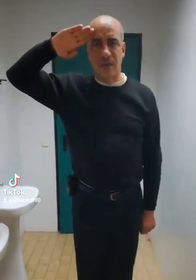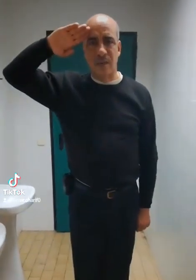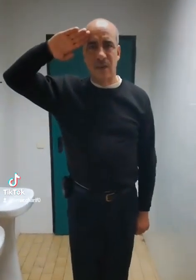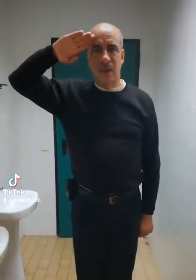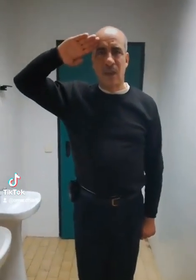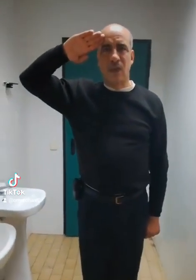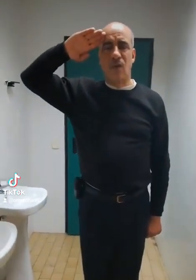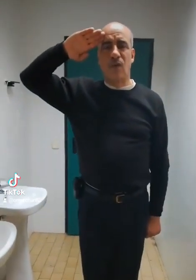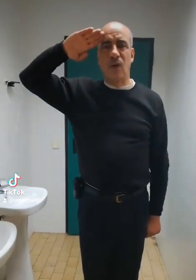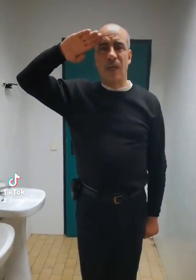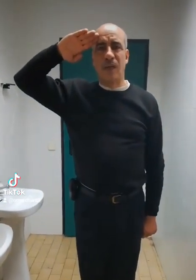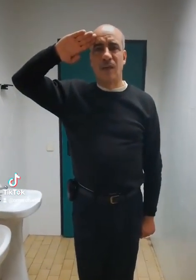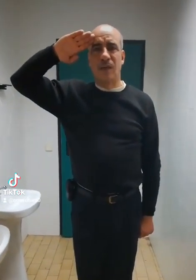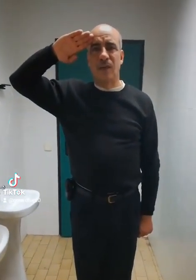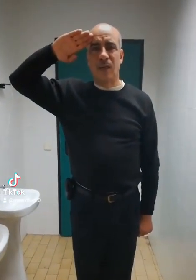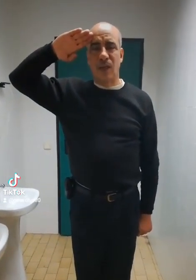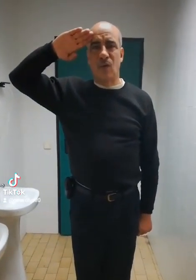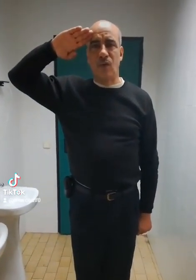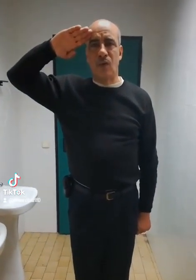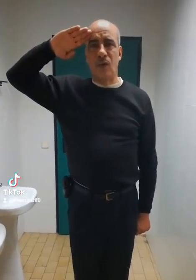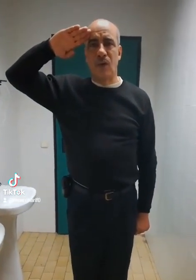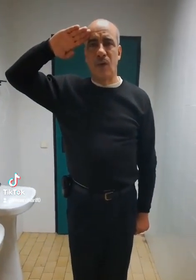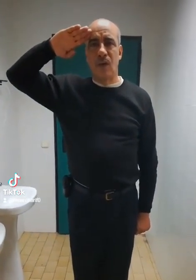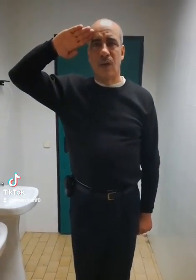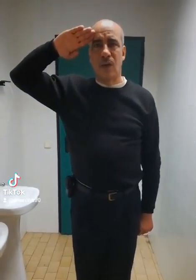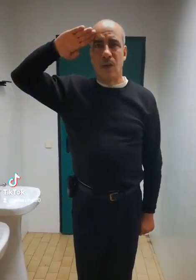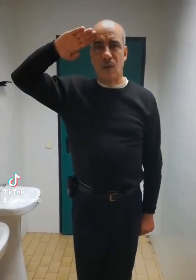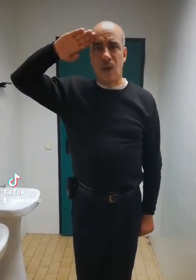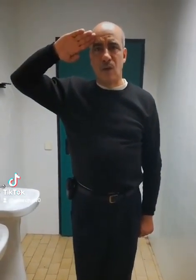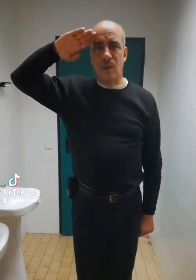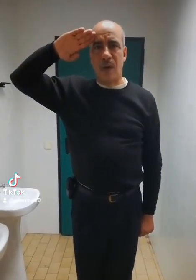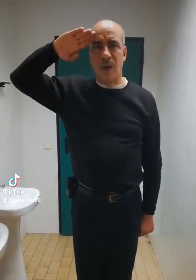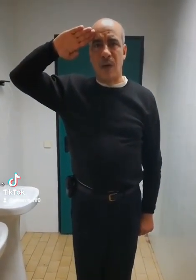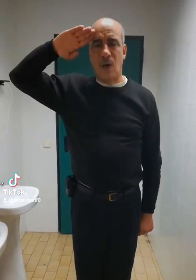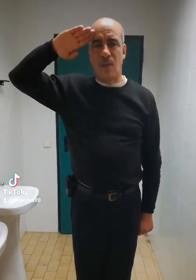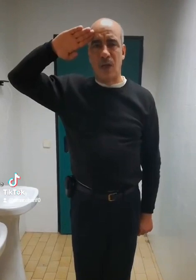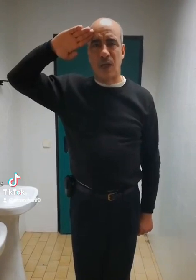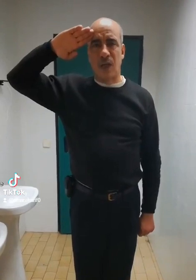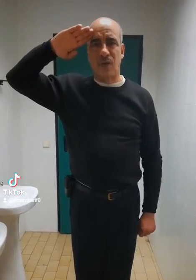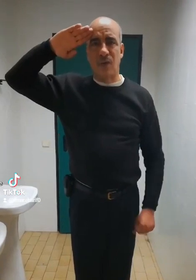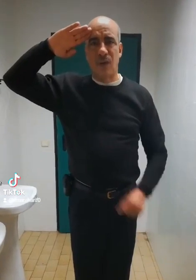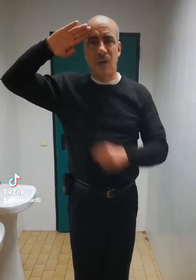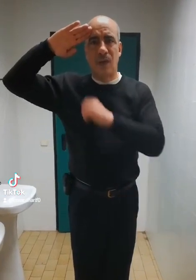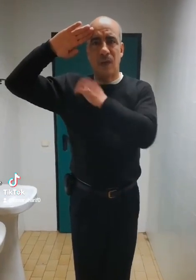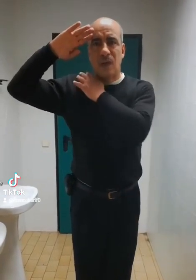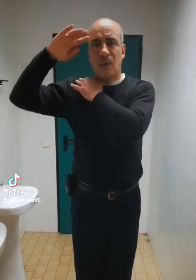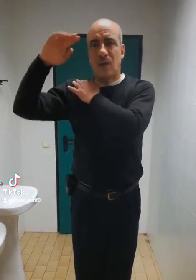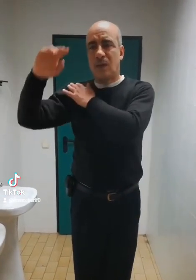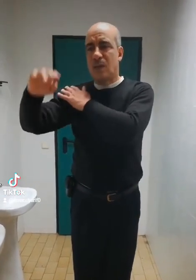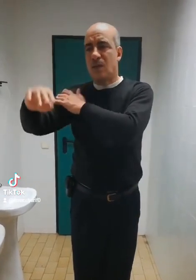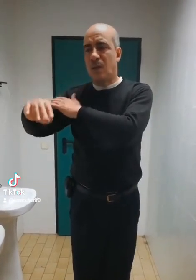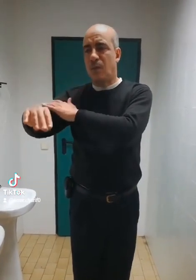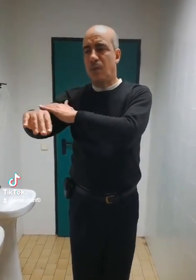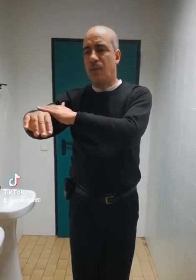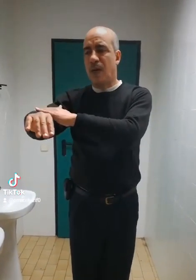qui ont voulu coller une barbe à Omar Sharif. On descend un peu plus bas,